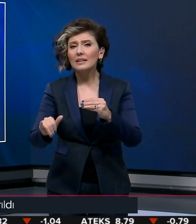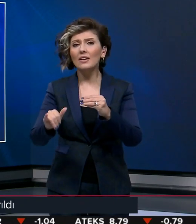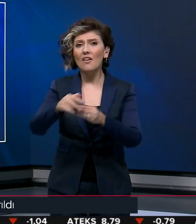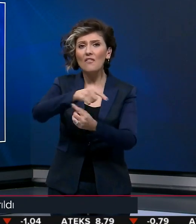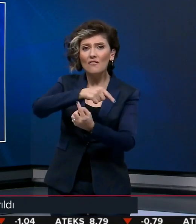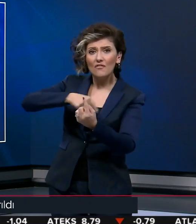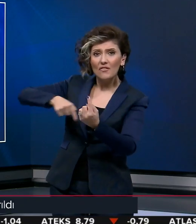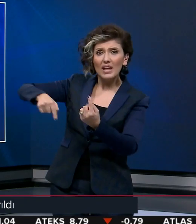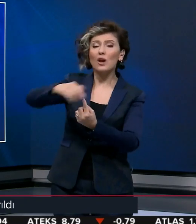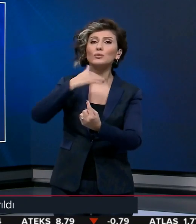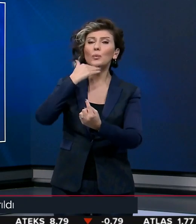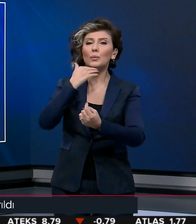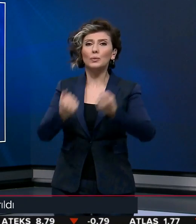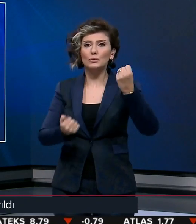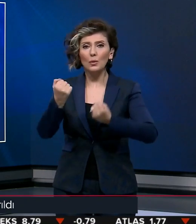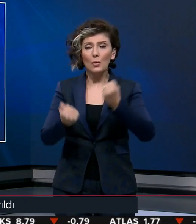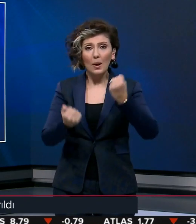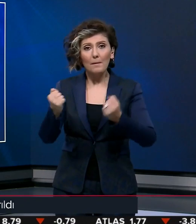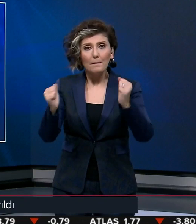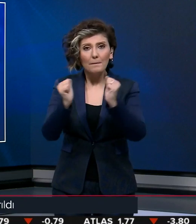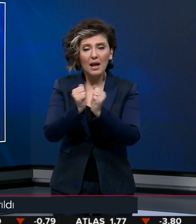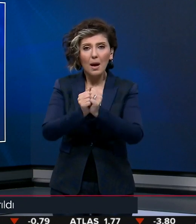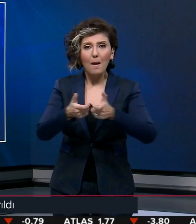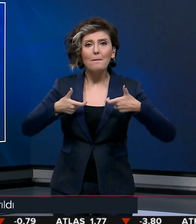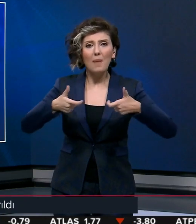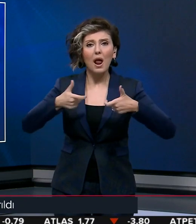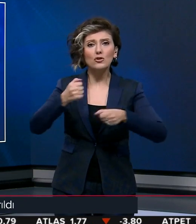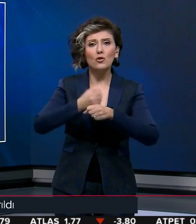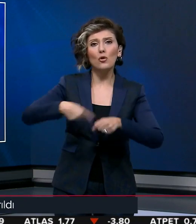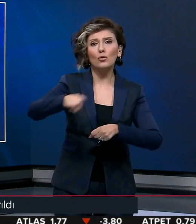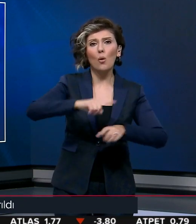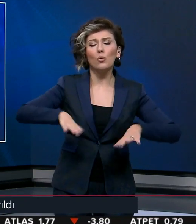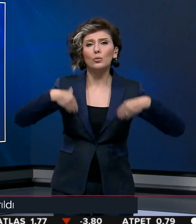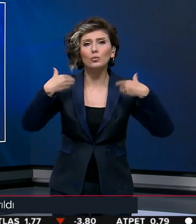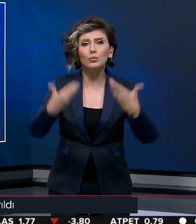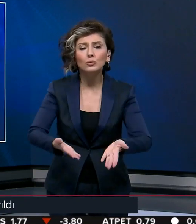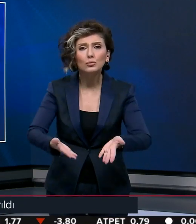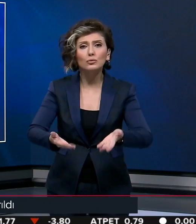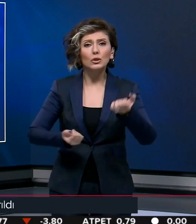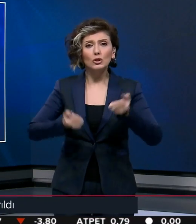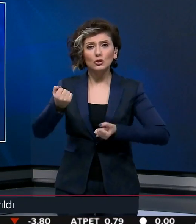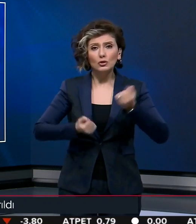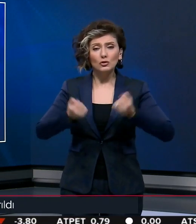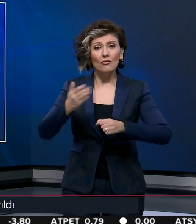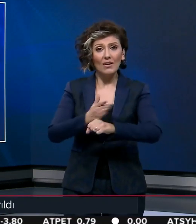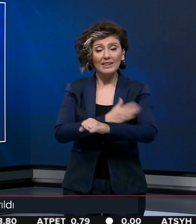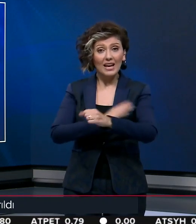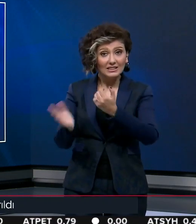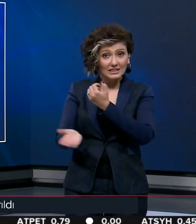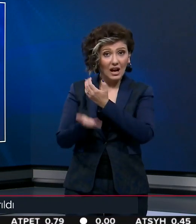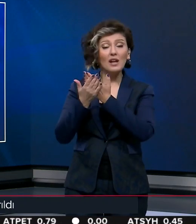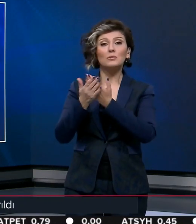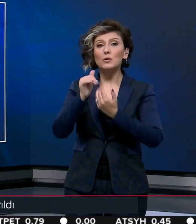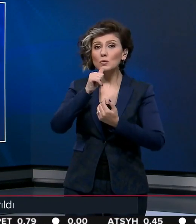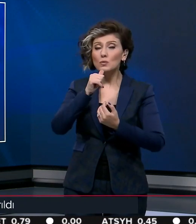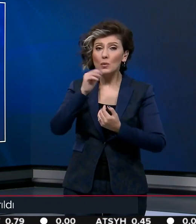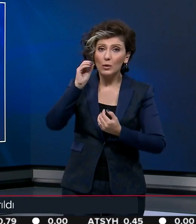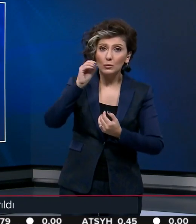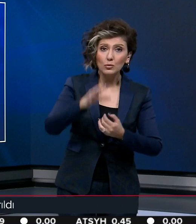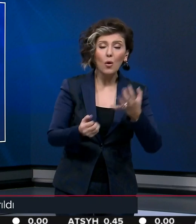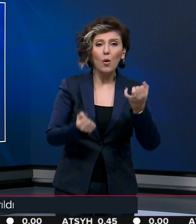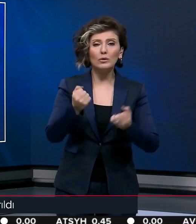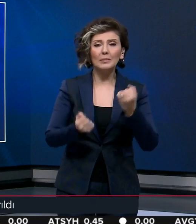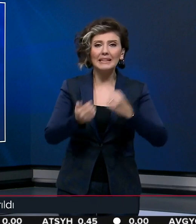virajı alamayan sürücü aracıyla birlikte baraj gölüne düştü. Sürücü vatandaşların yardımıyla suya düşen